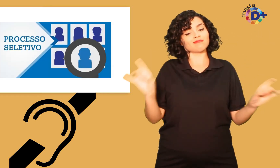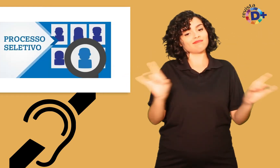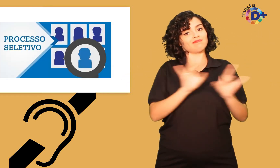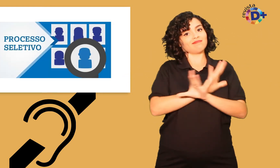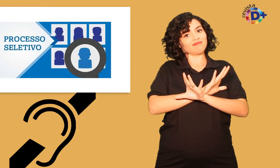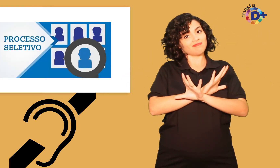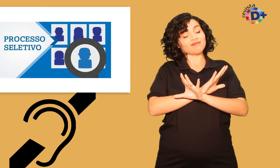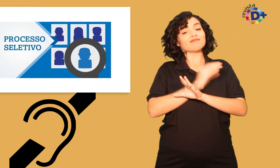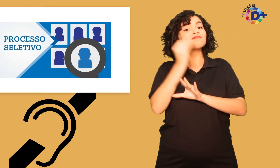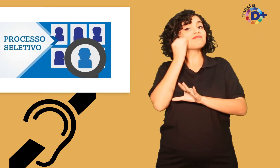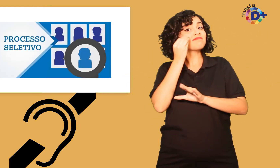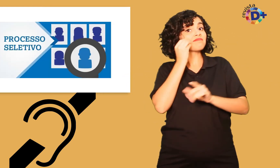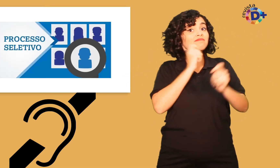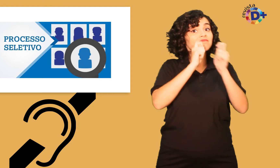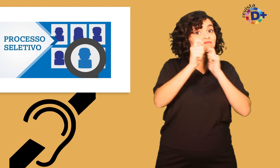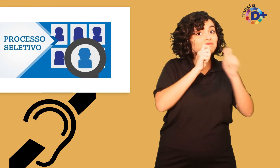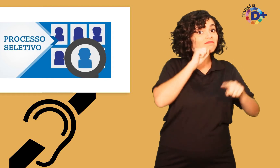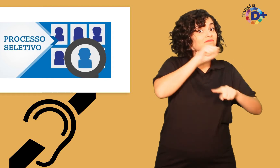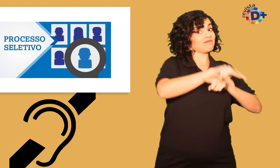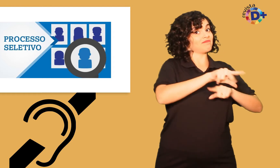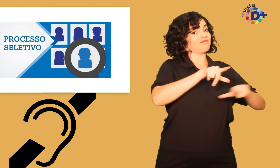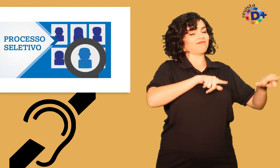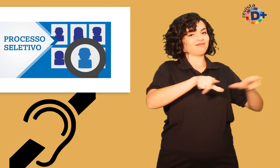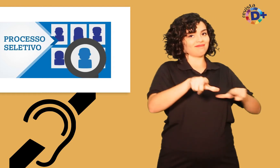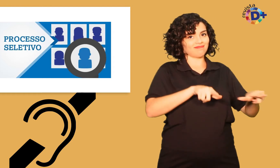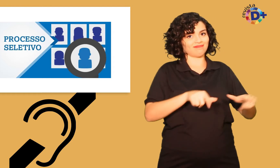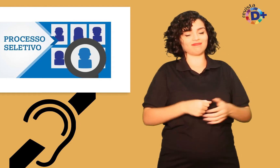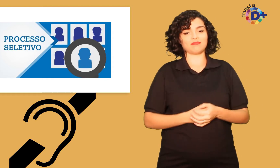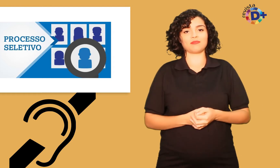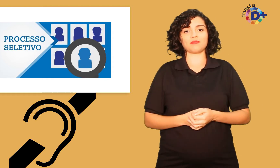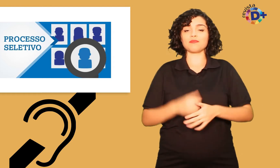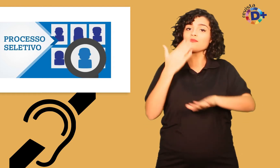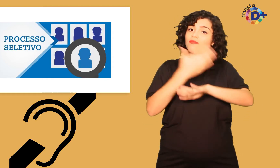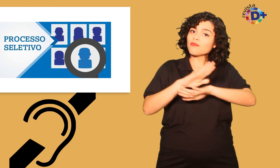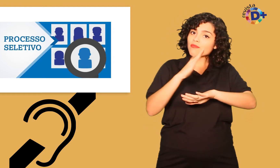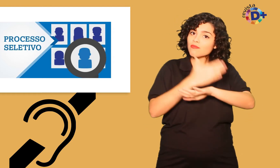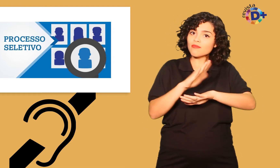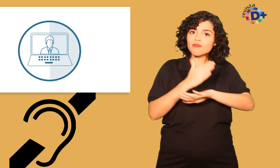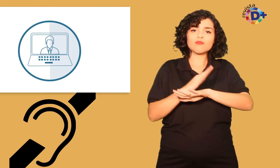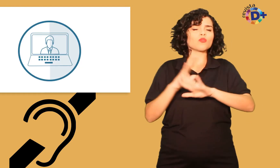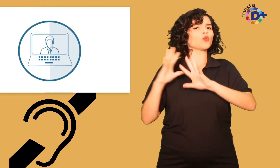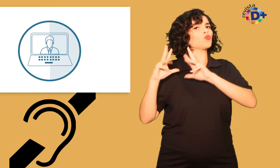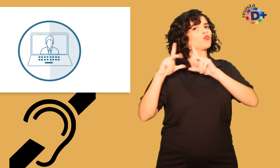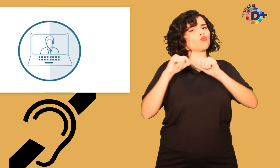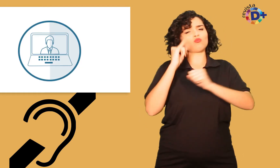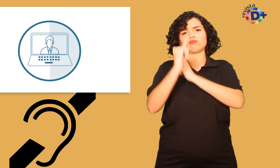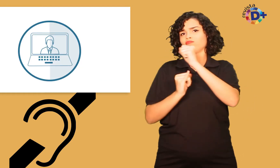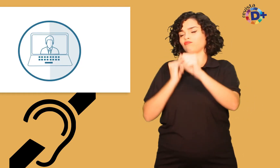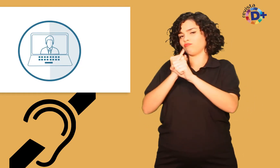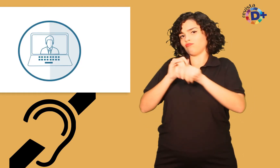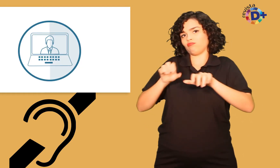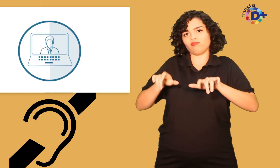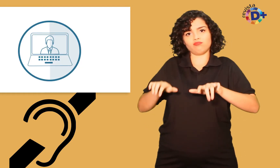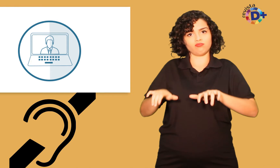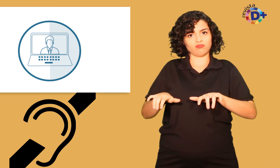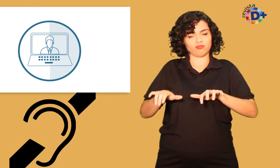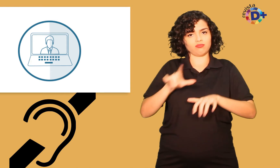para enfrentar os processos seletivos. O treinamento é 100% online e pode ser